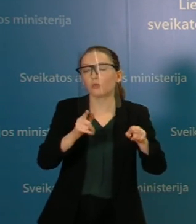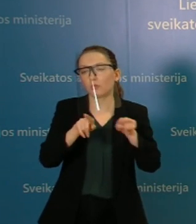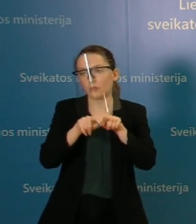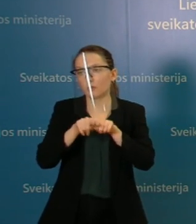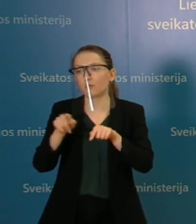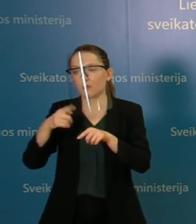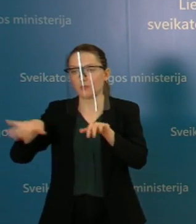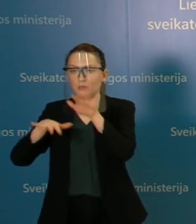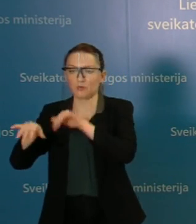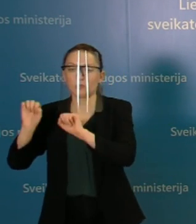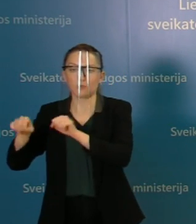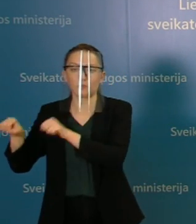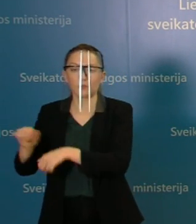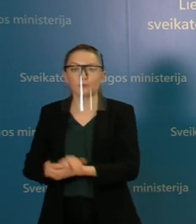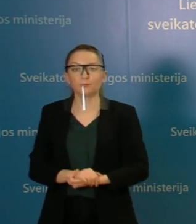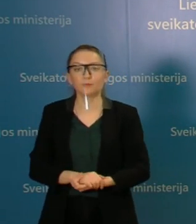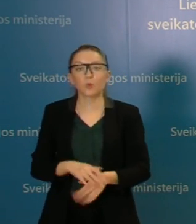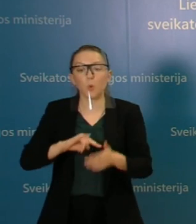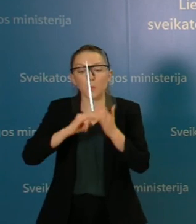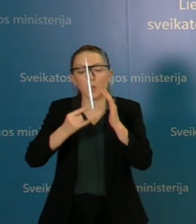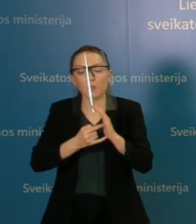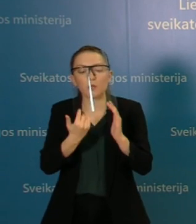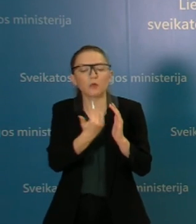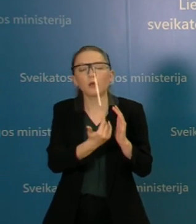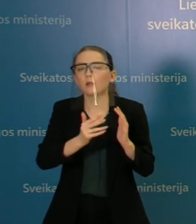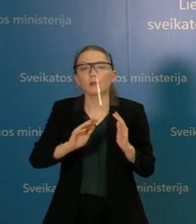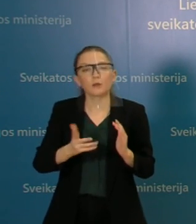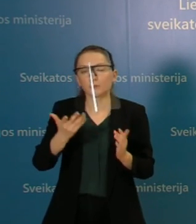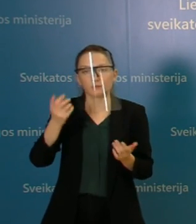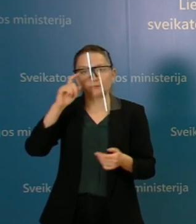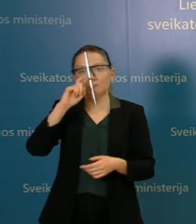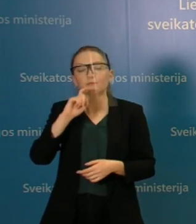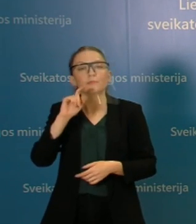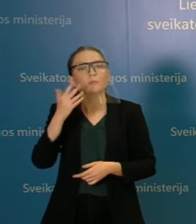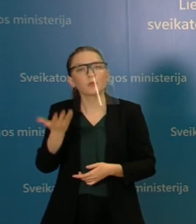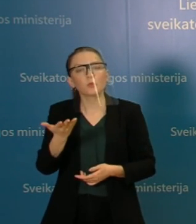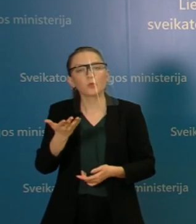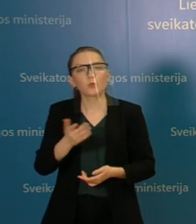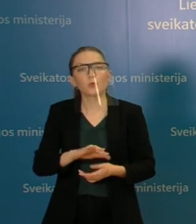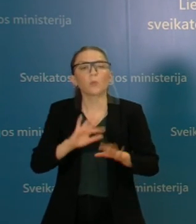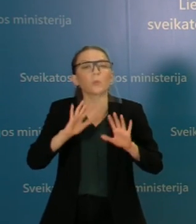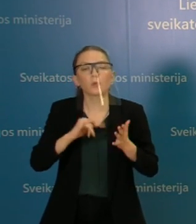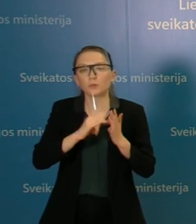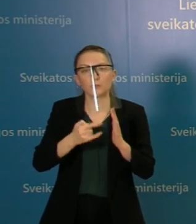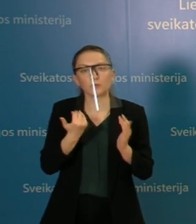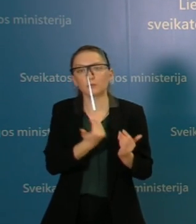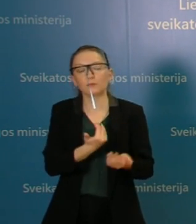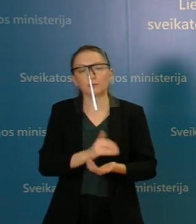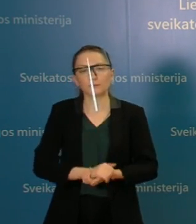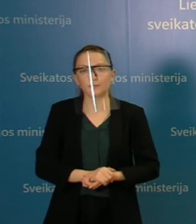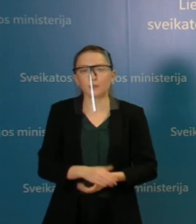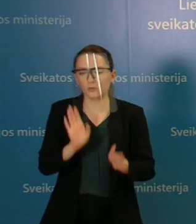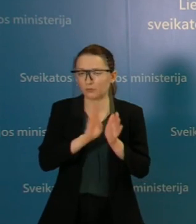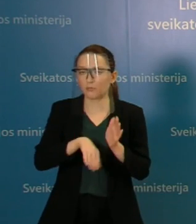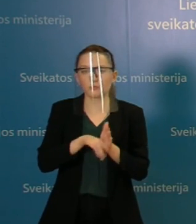bus. Dabar dėl konkretaus plano, tai nežinau, ką iš čia turit galvoje konkrėtus planas. Tai jis yra